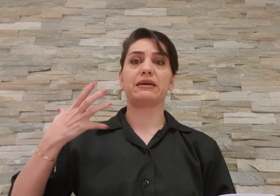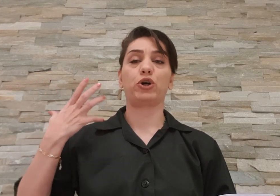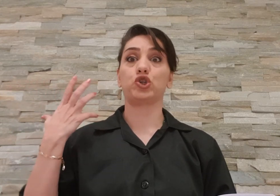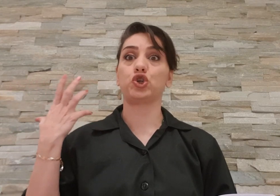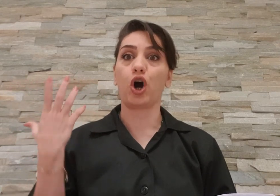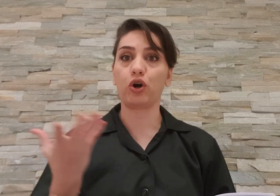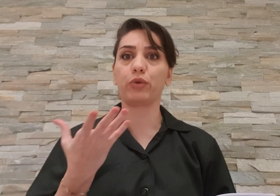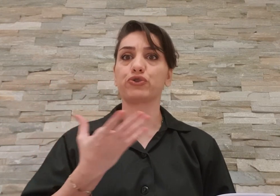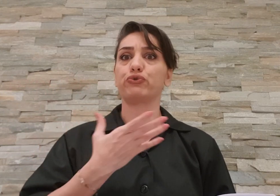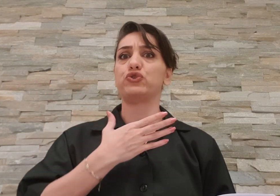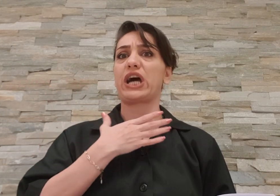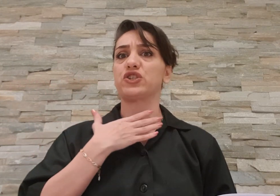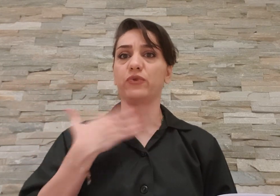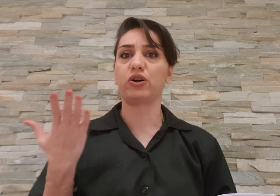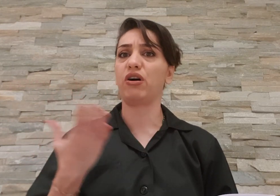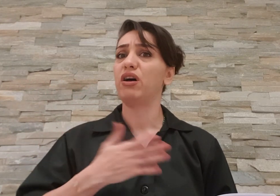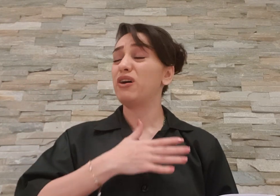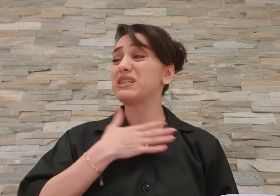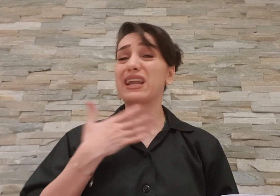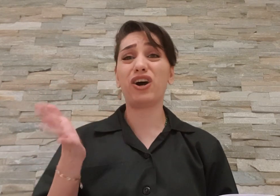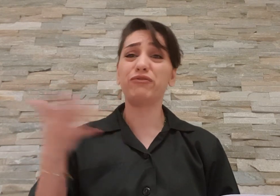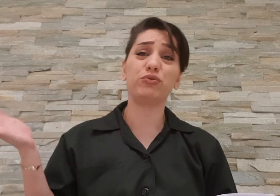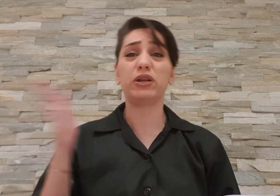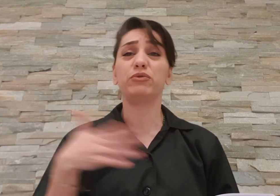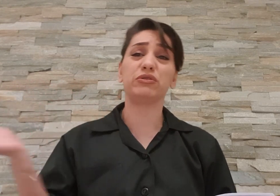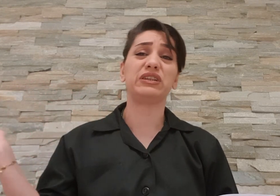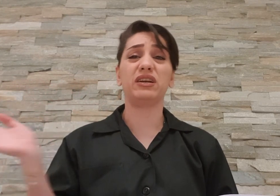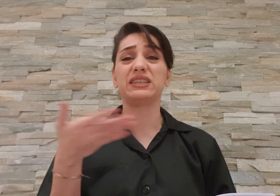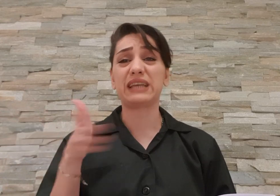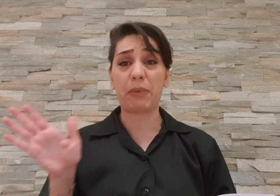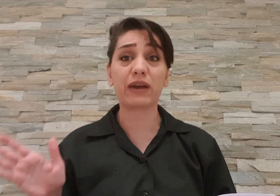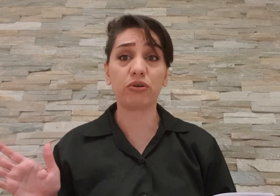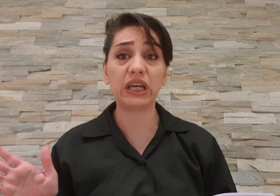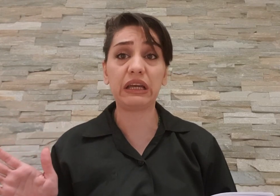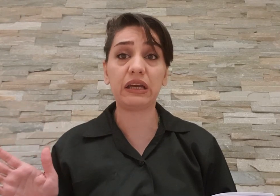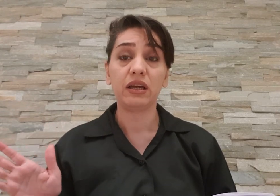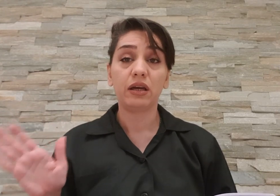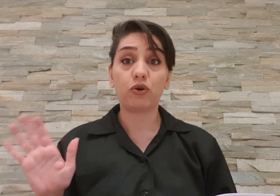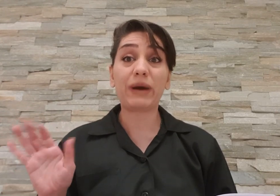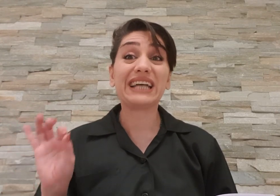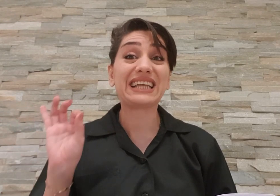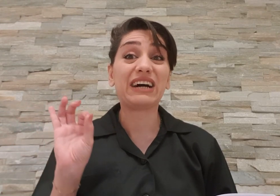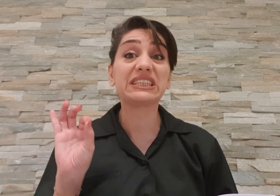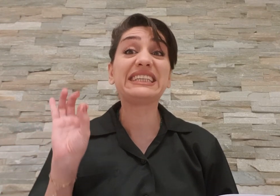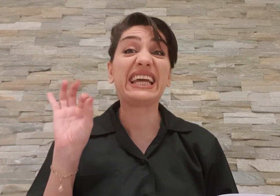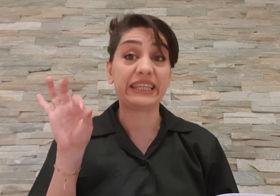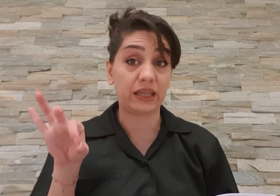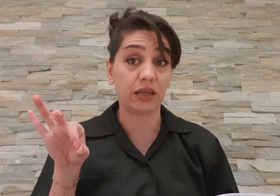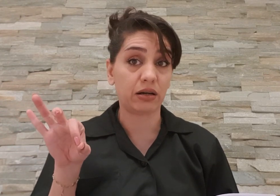اصلا بخواد شاهکار باشه و دو جشباره ها بزنه هالیوود و بالیوود و تیرتپر کنه خب از نحاظ تکنیکی ها